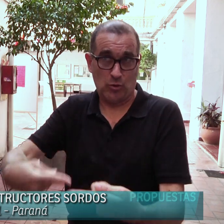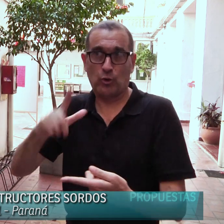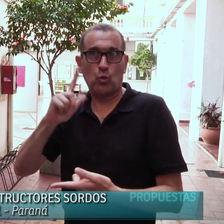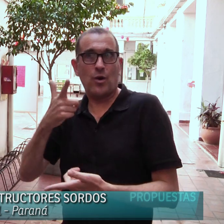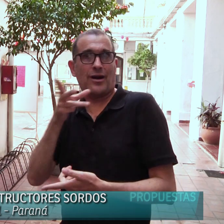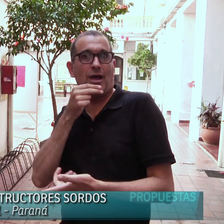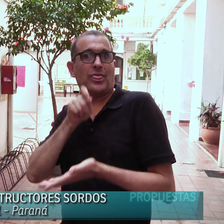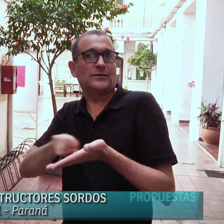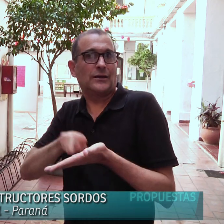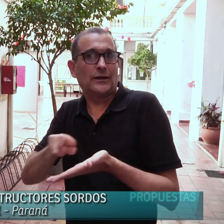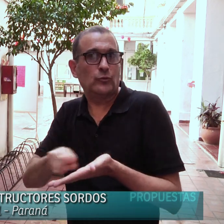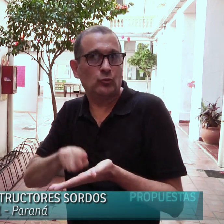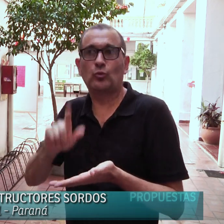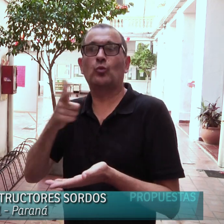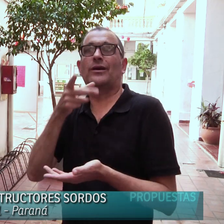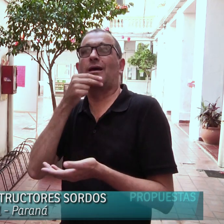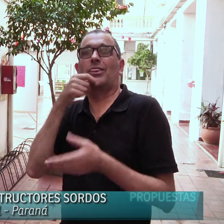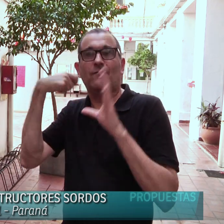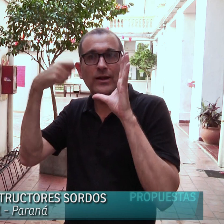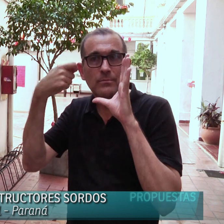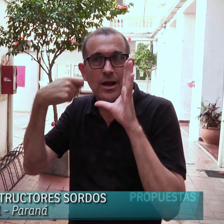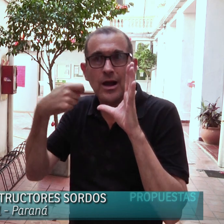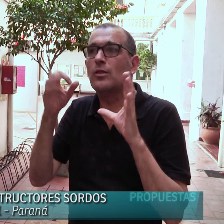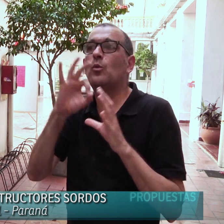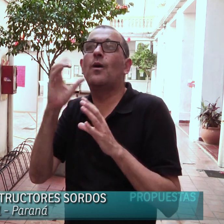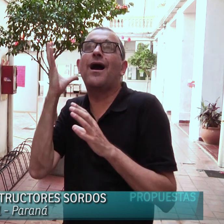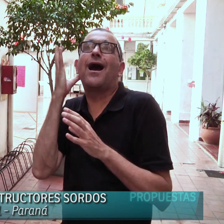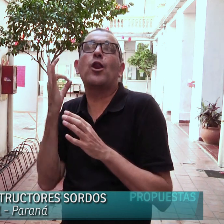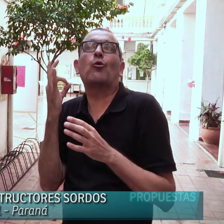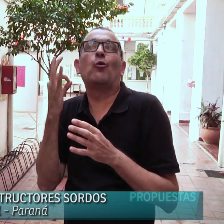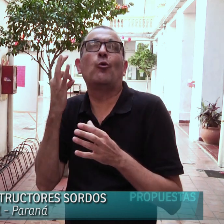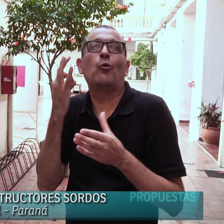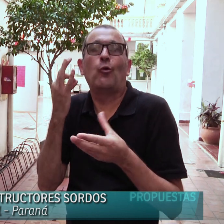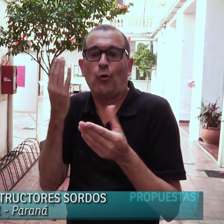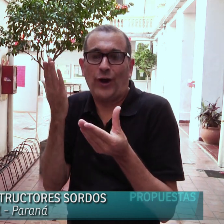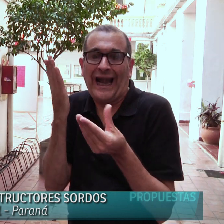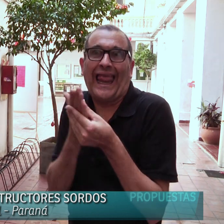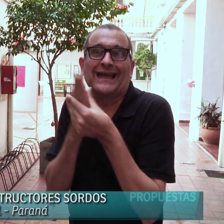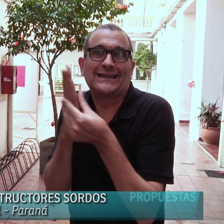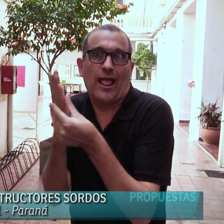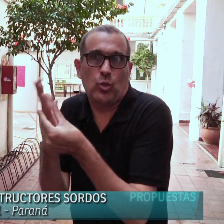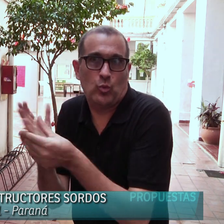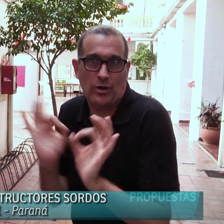Cómo se ha transmitido la historia entre los sordos a través de la lengua de señas está